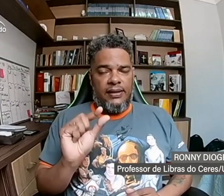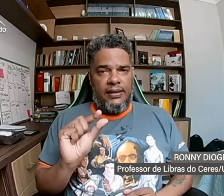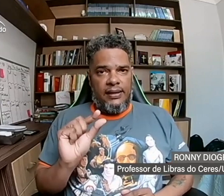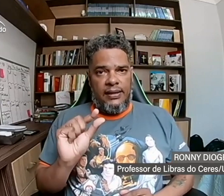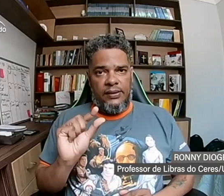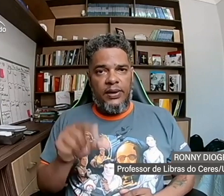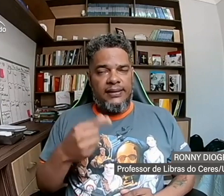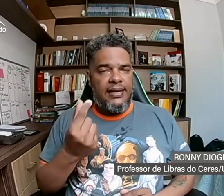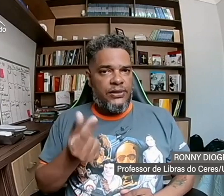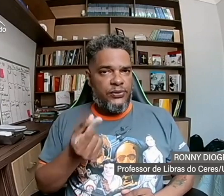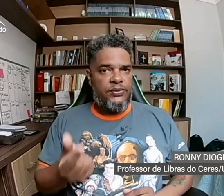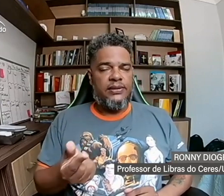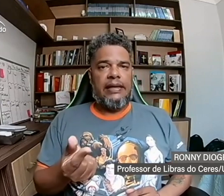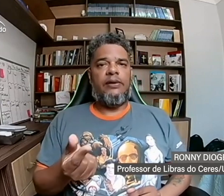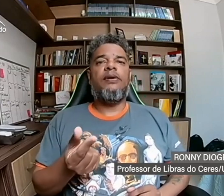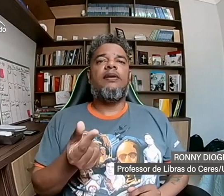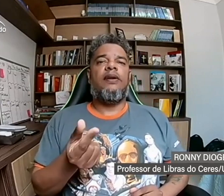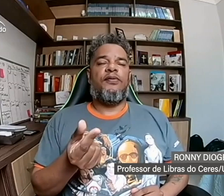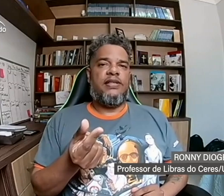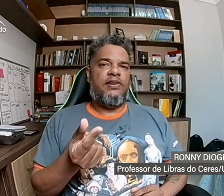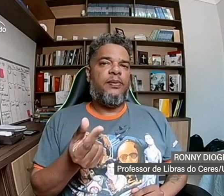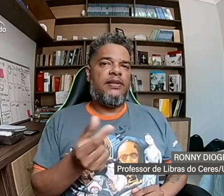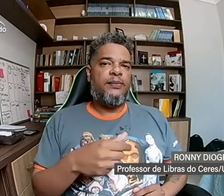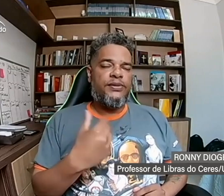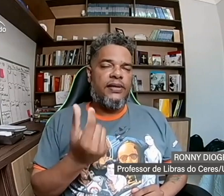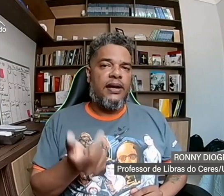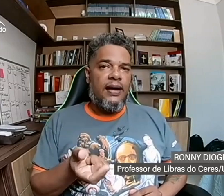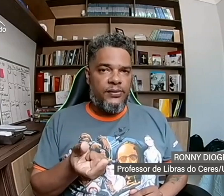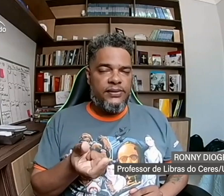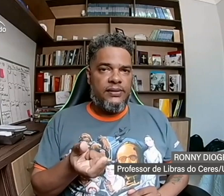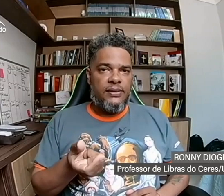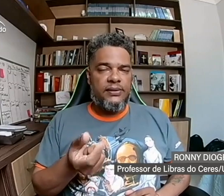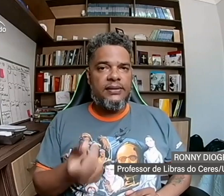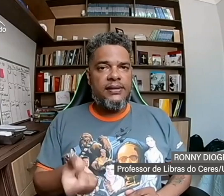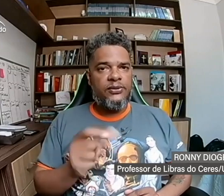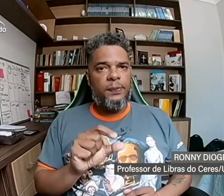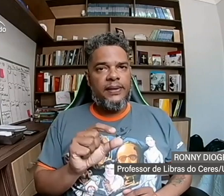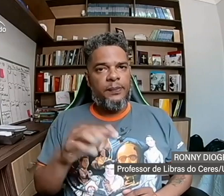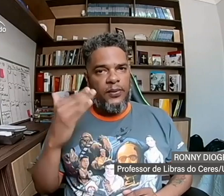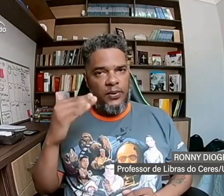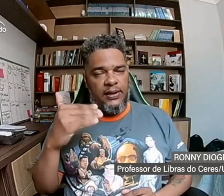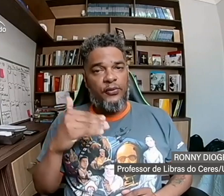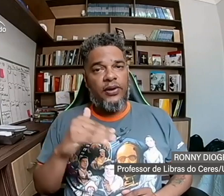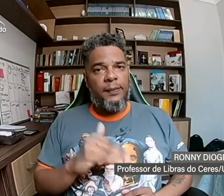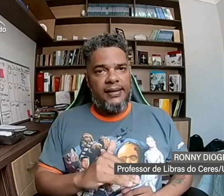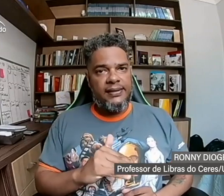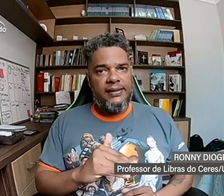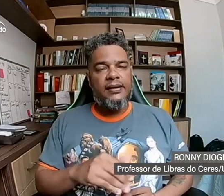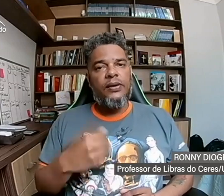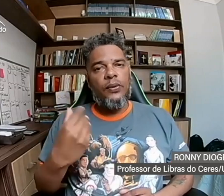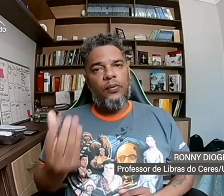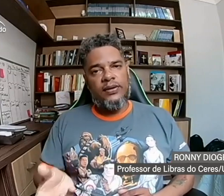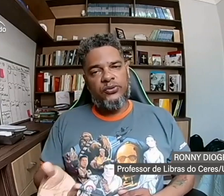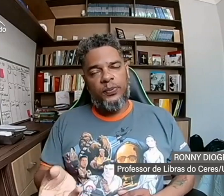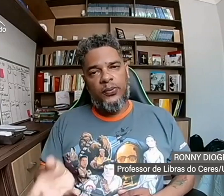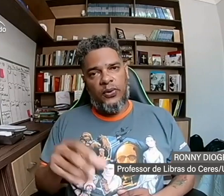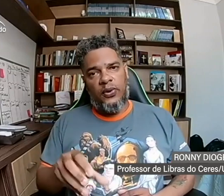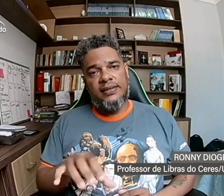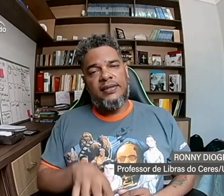No cadastro do sinal, você vai poder buscar o sinal tanto por ordem alfabética quanto por ordem de